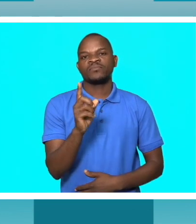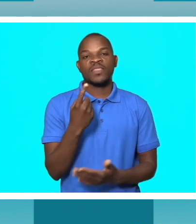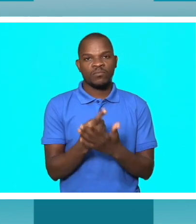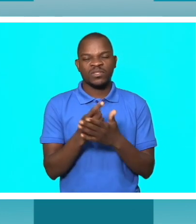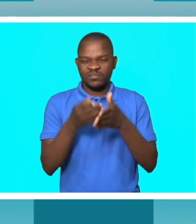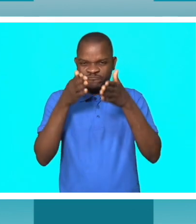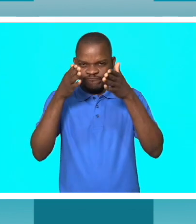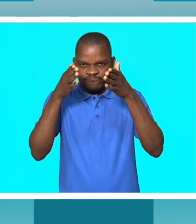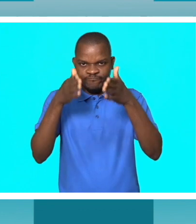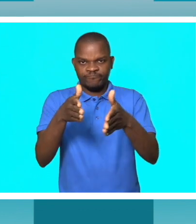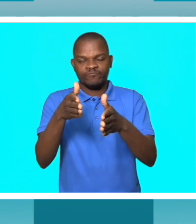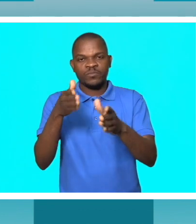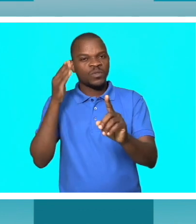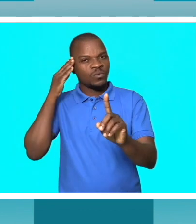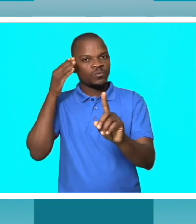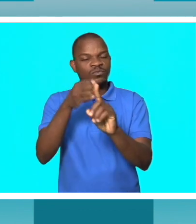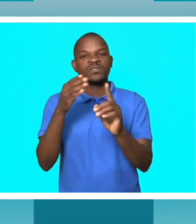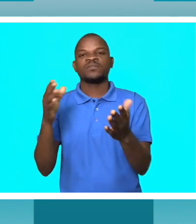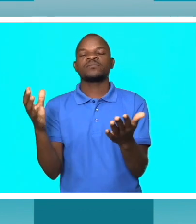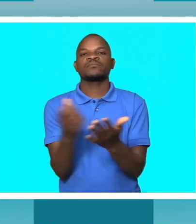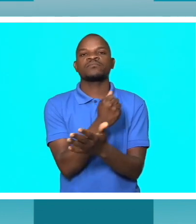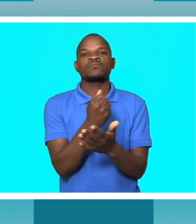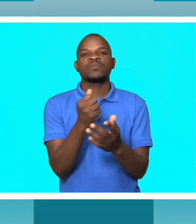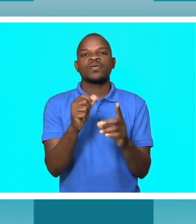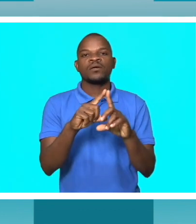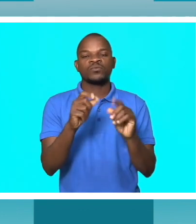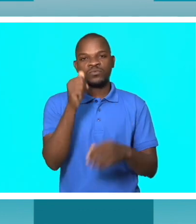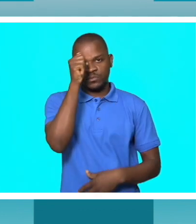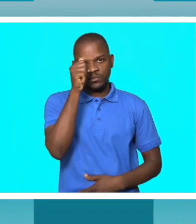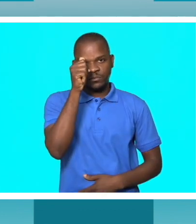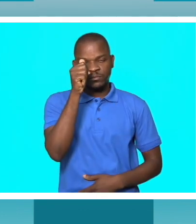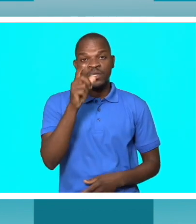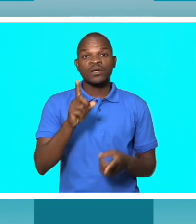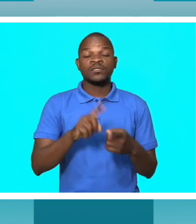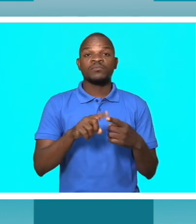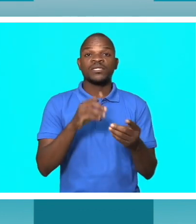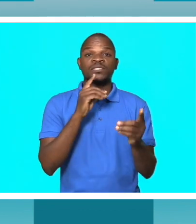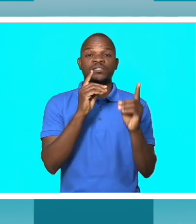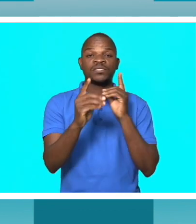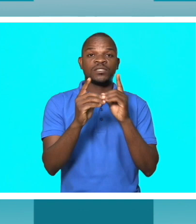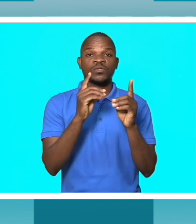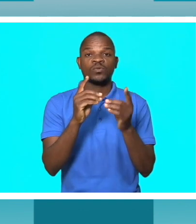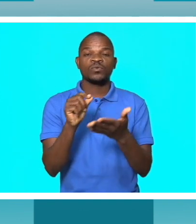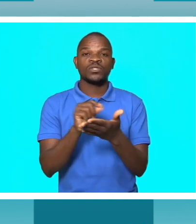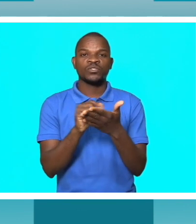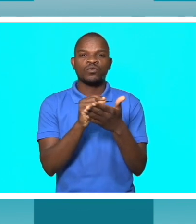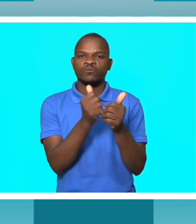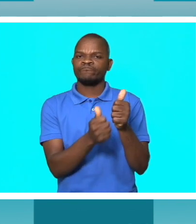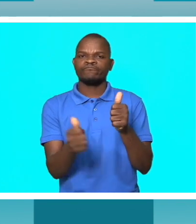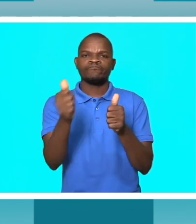é conhecimento. O diretor da Escola Superior de Jornalismo, Tomás Johnny, enfatizou